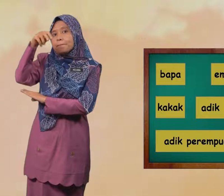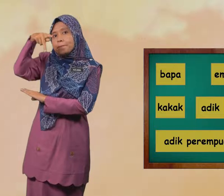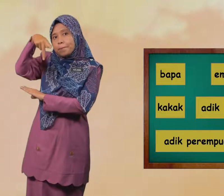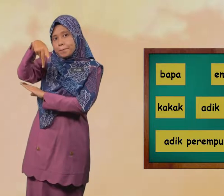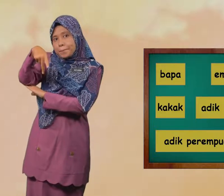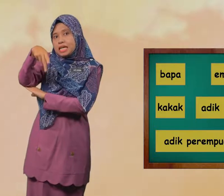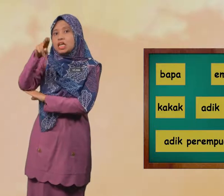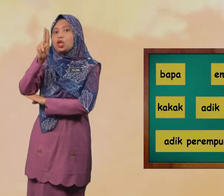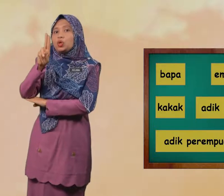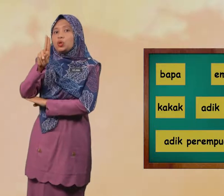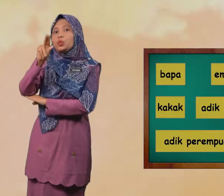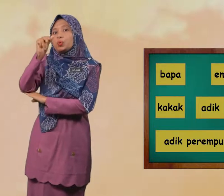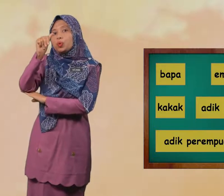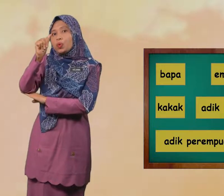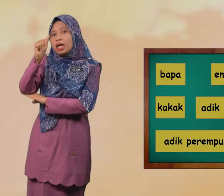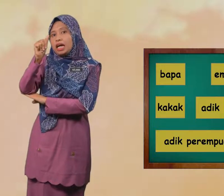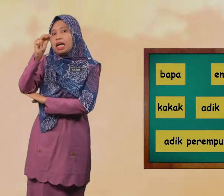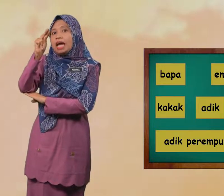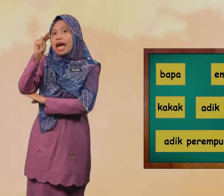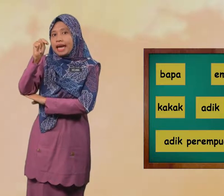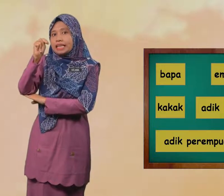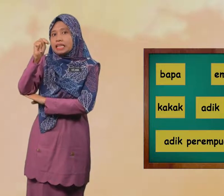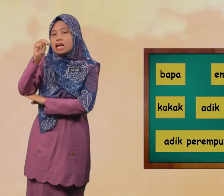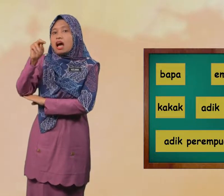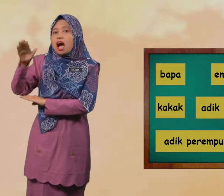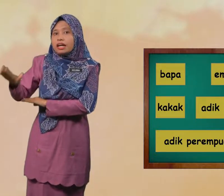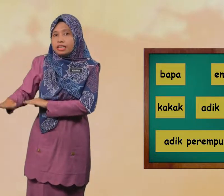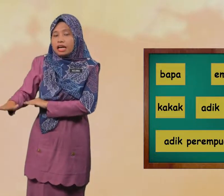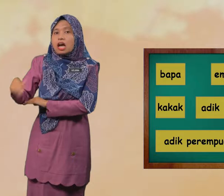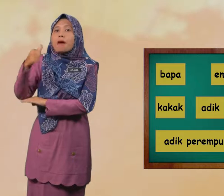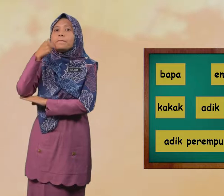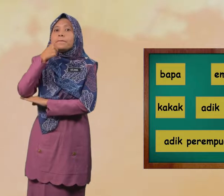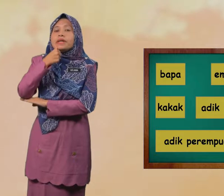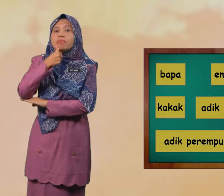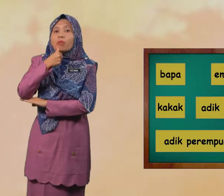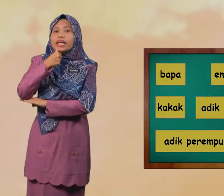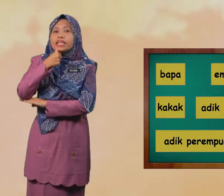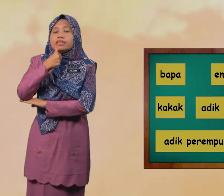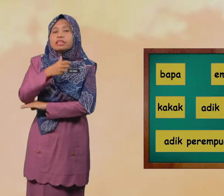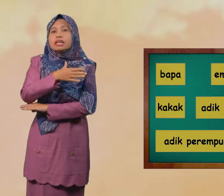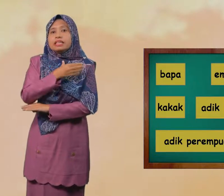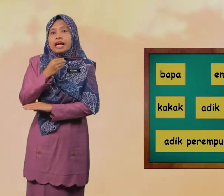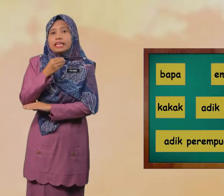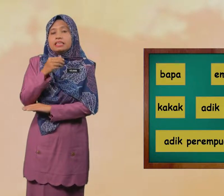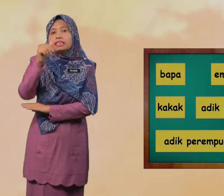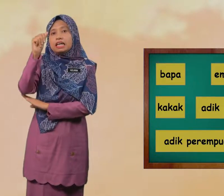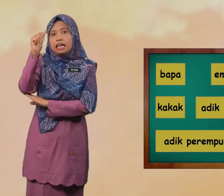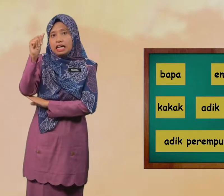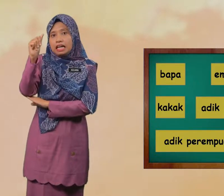P U A N Adik Perempuan Dan A